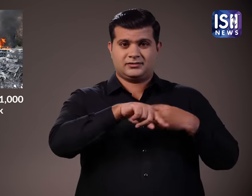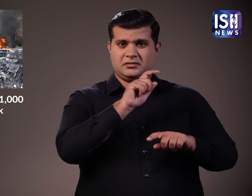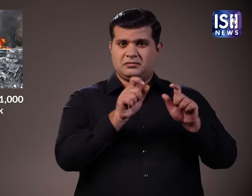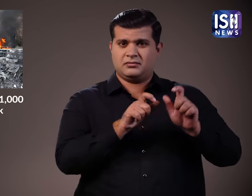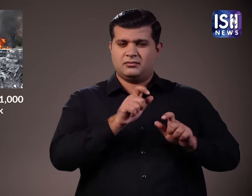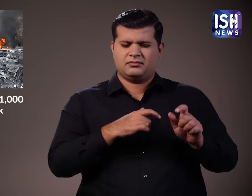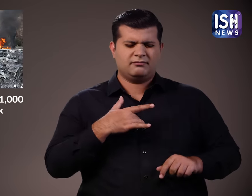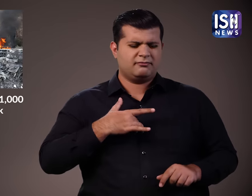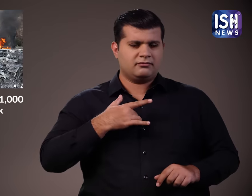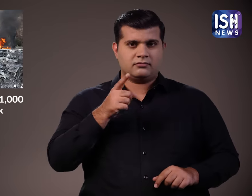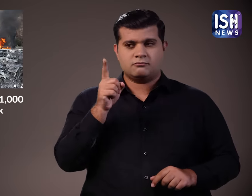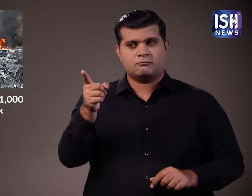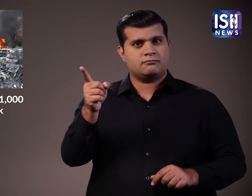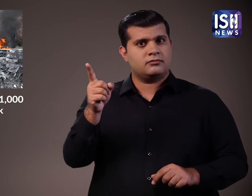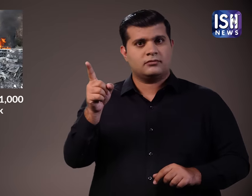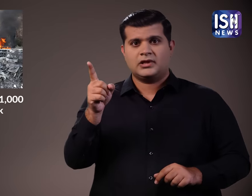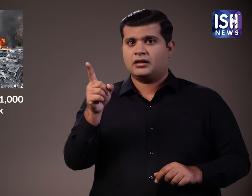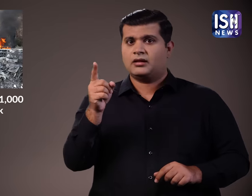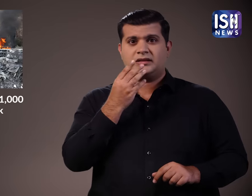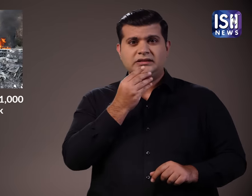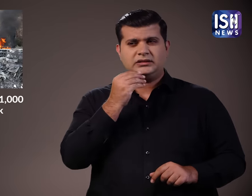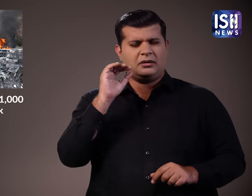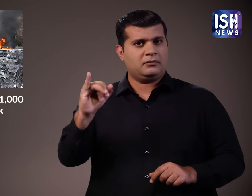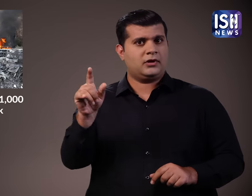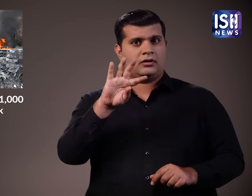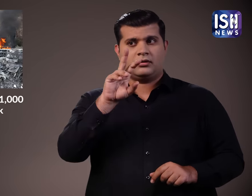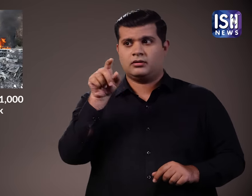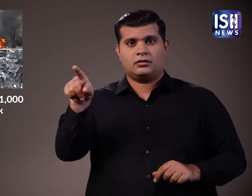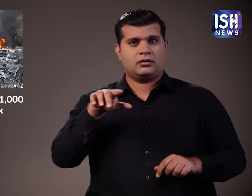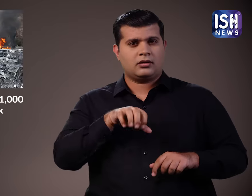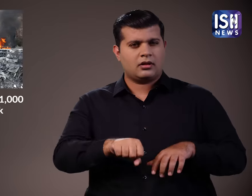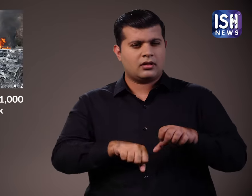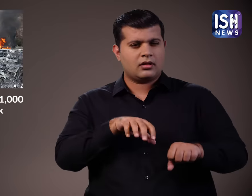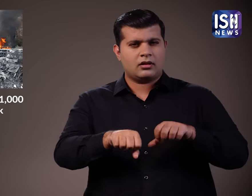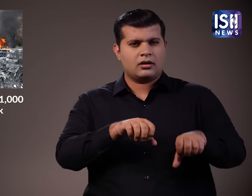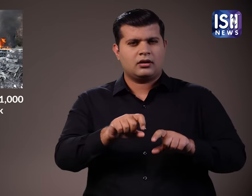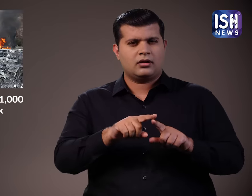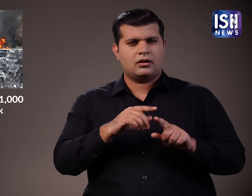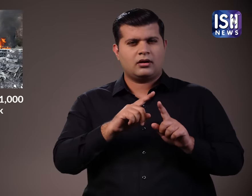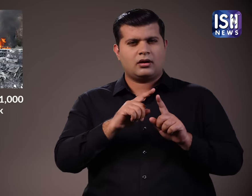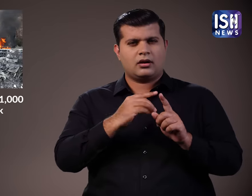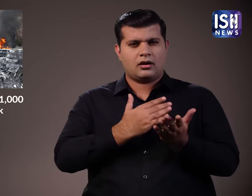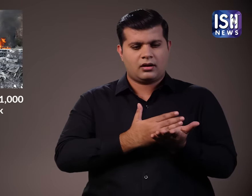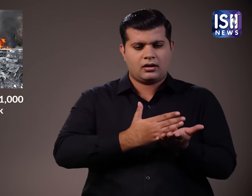फिलिस्तीन का कहना है कि इस्राइल ने उनकी लगभग सारी जमीन पर कबजा कर लिया है